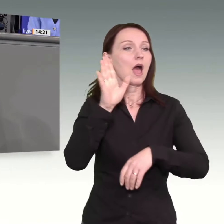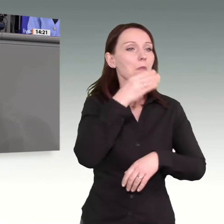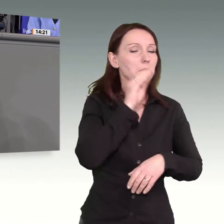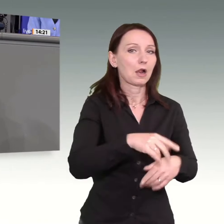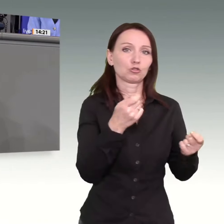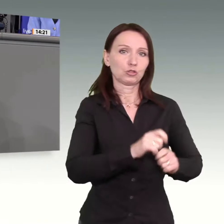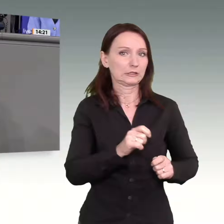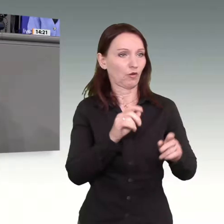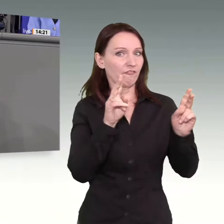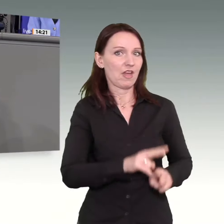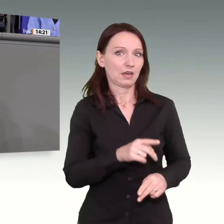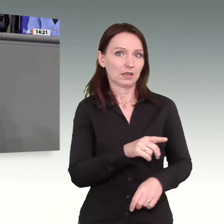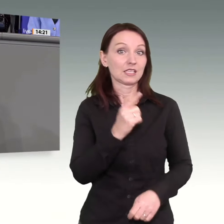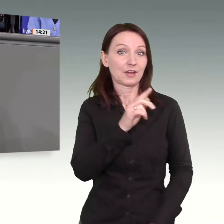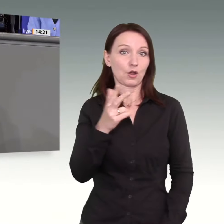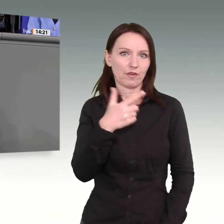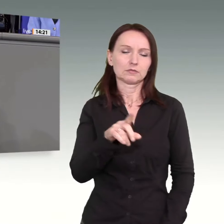sollte mal gesagt werden.